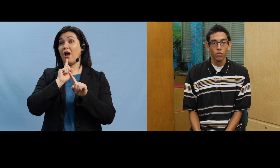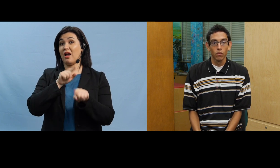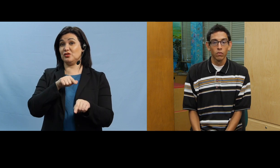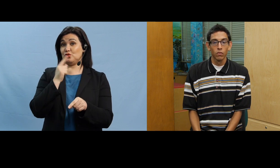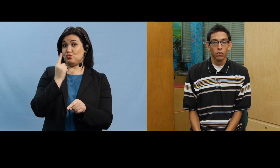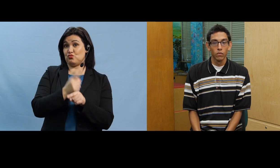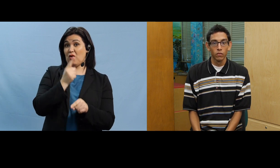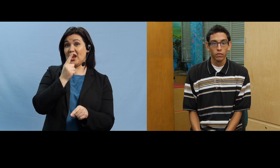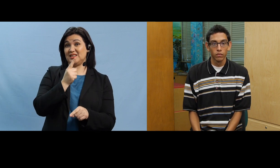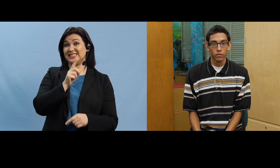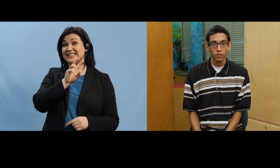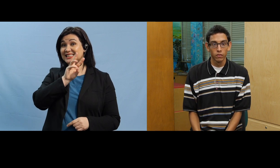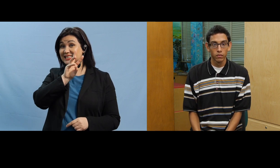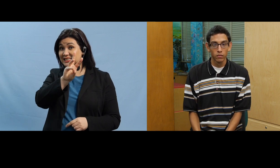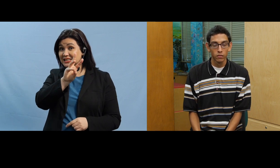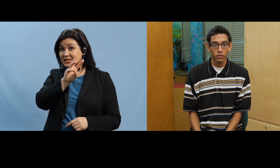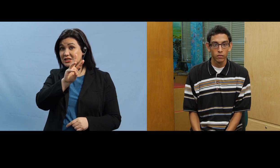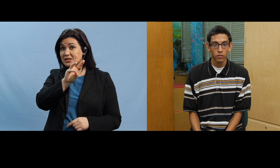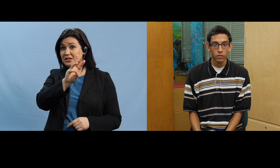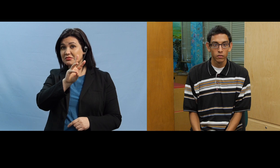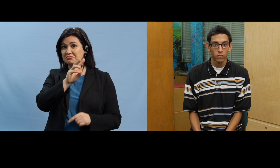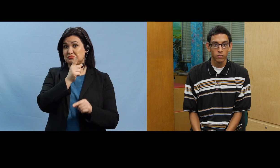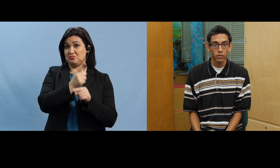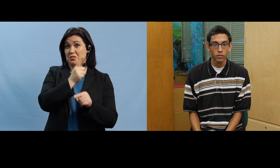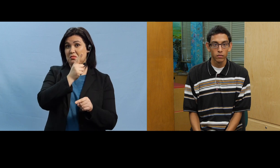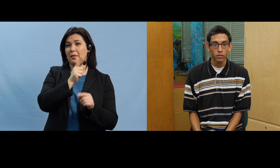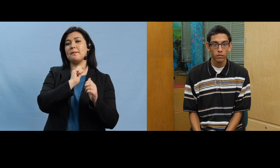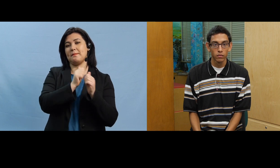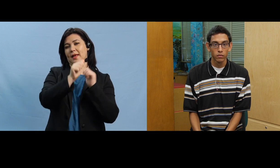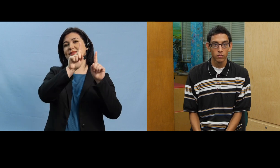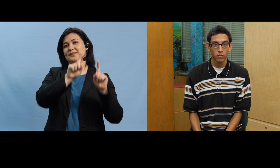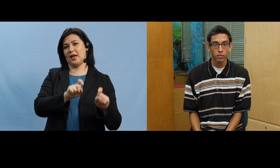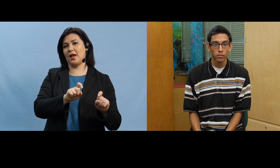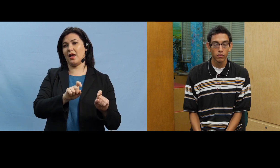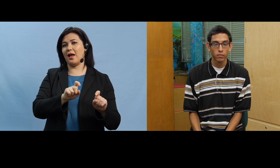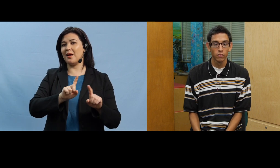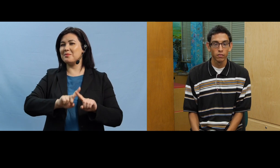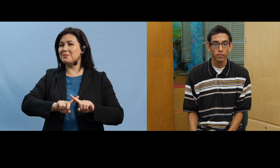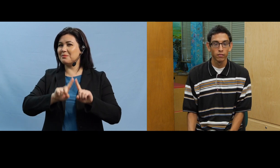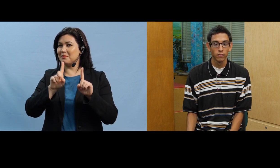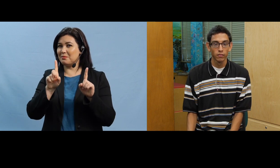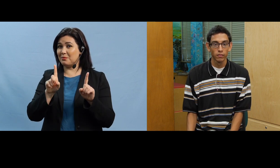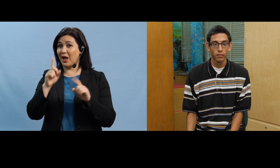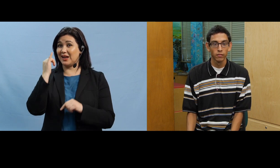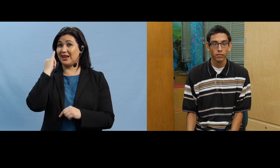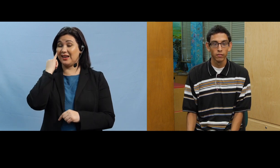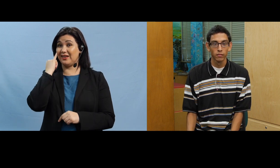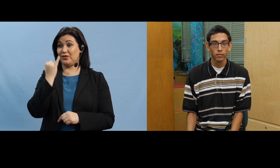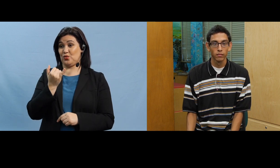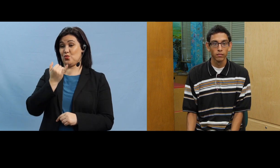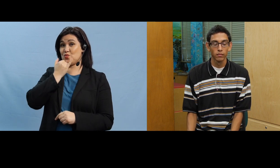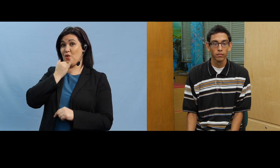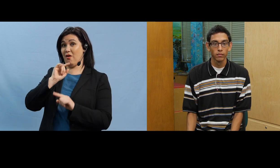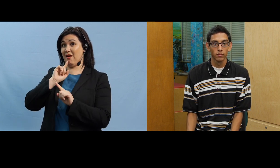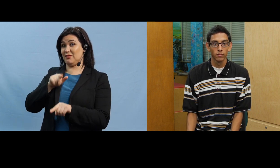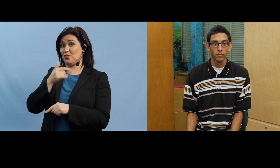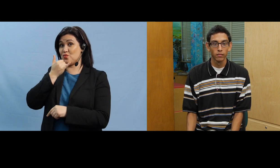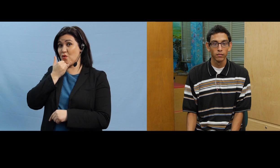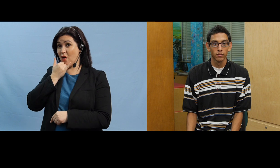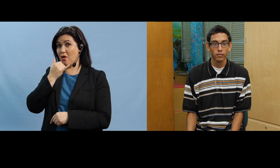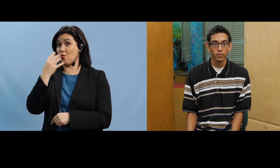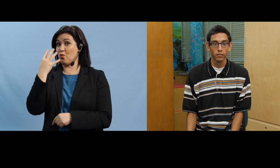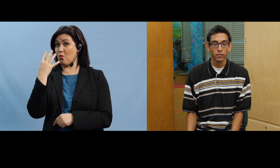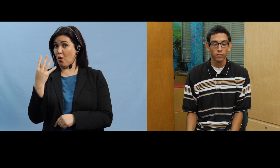seis preguntas vas a pasar el examen pero si contestas equivocadamente cuatro preguntas